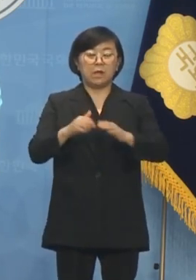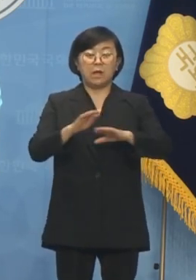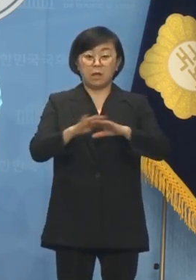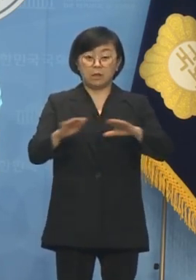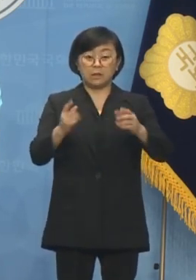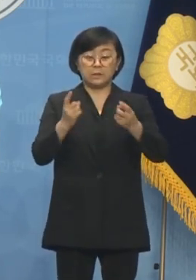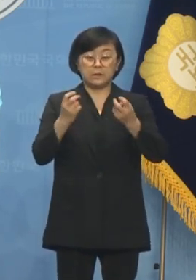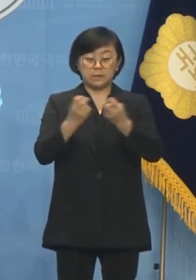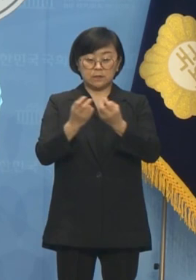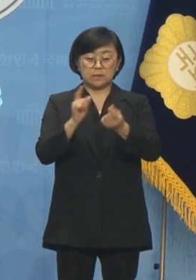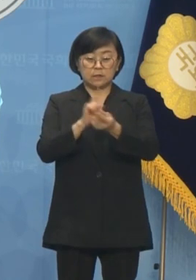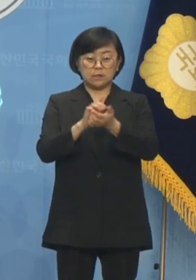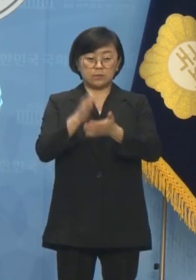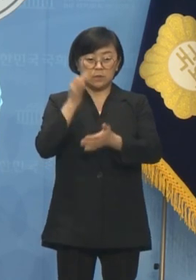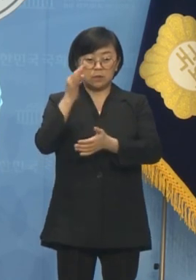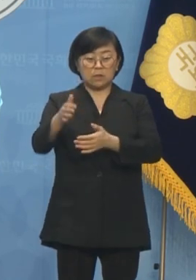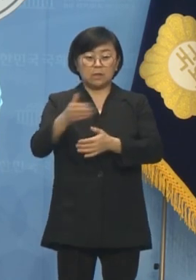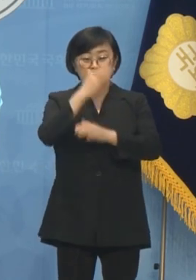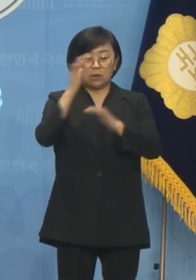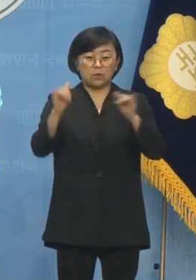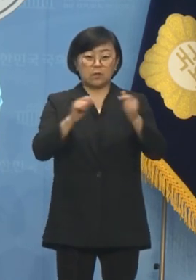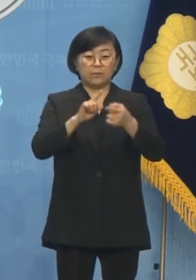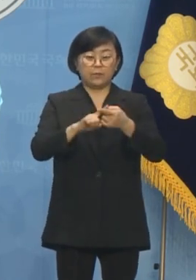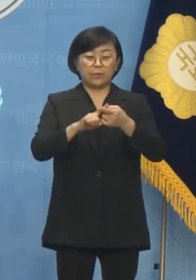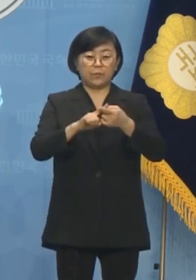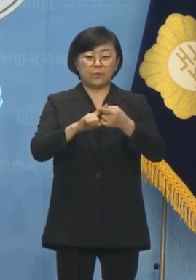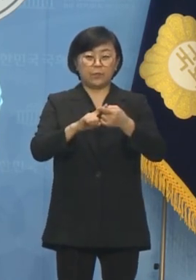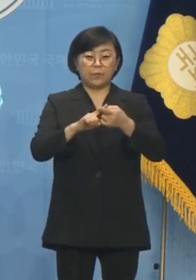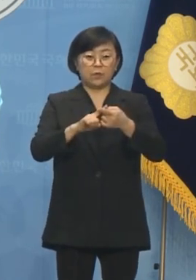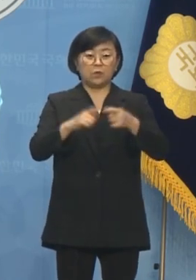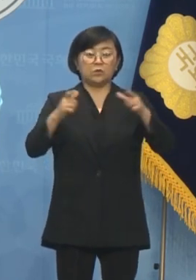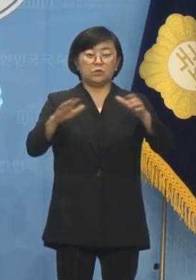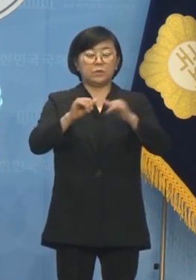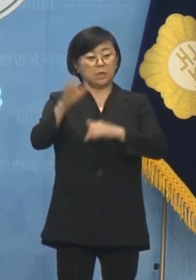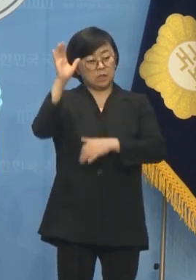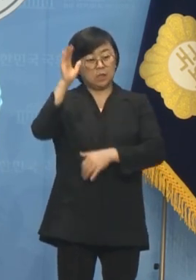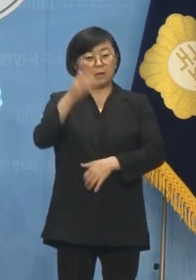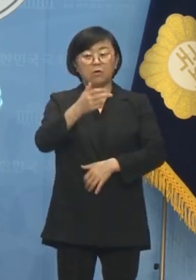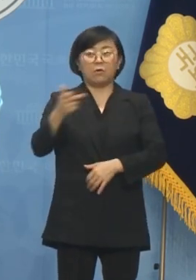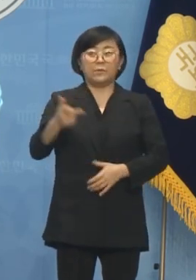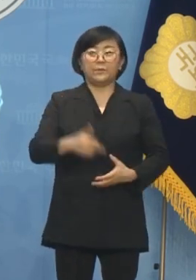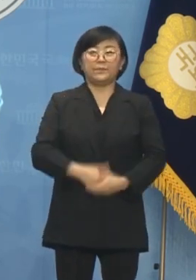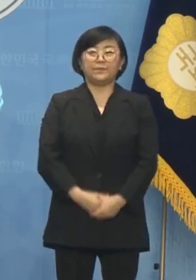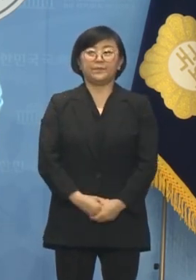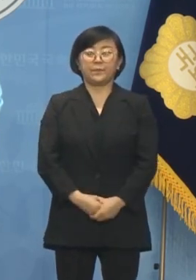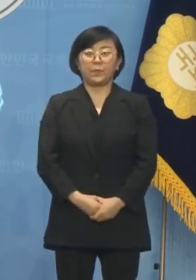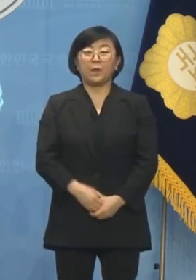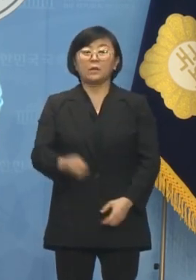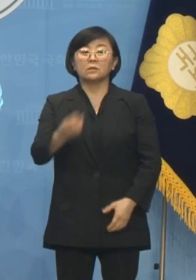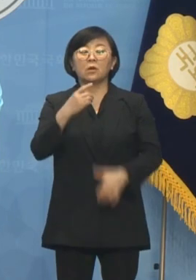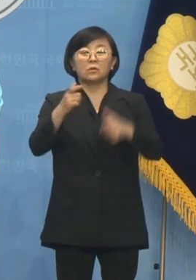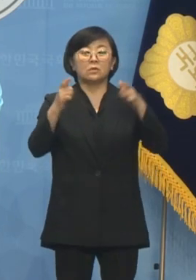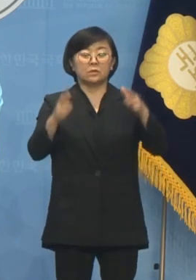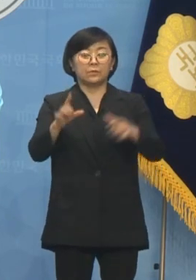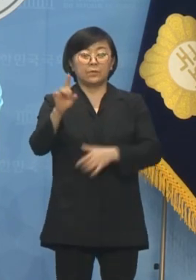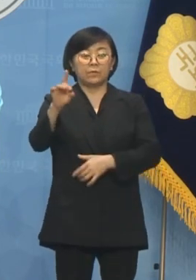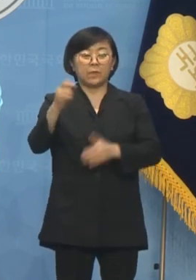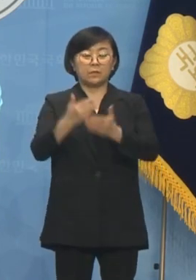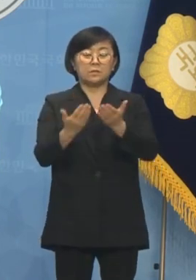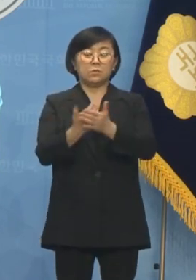직접 제시하는 청년 유릇후보에 주민들의 기대가 매우 큽니다. 서울 지역 유일